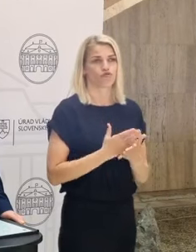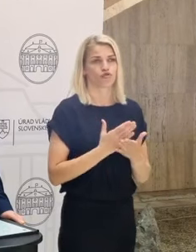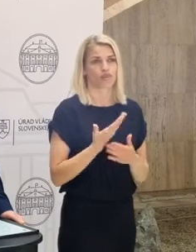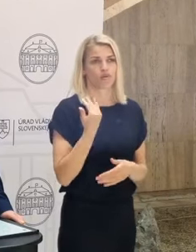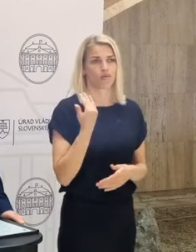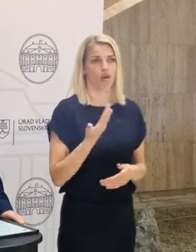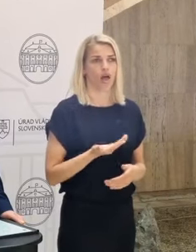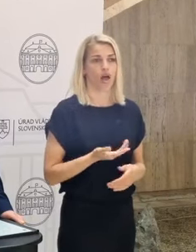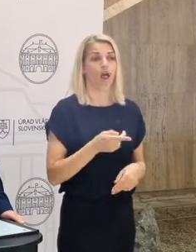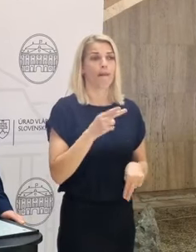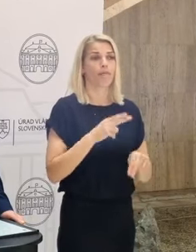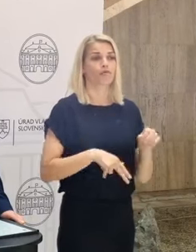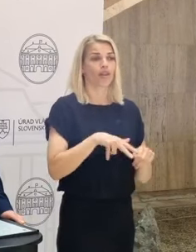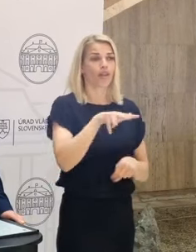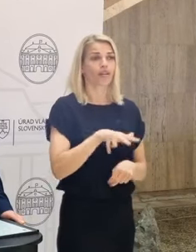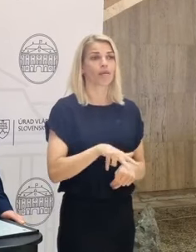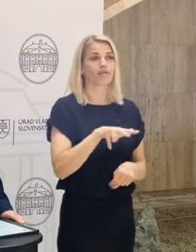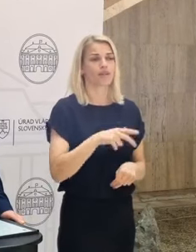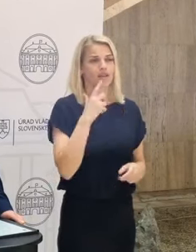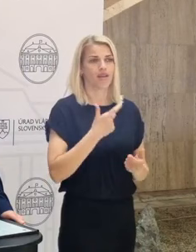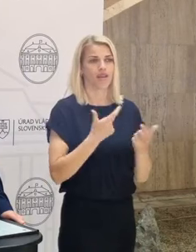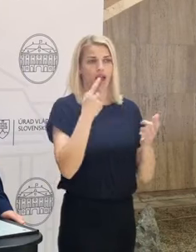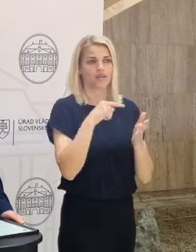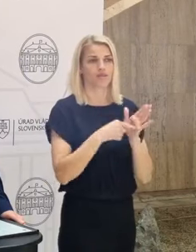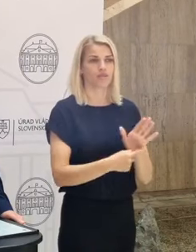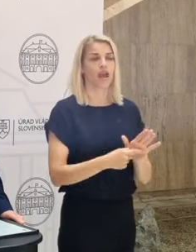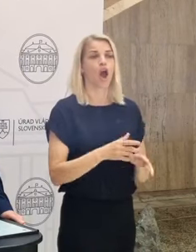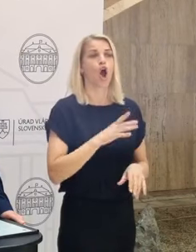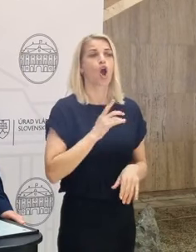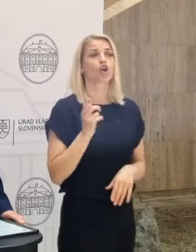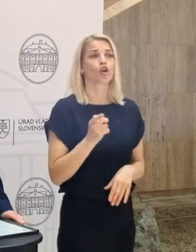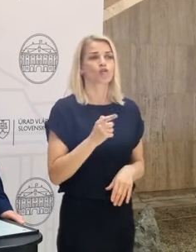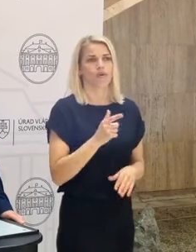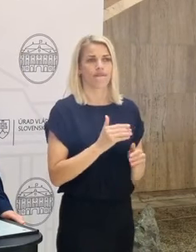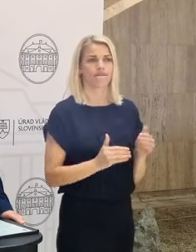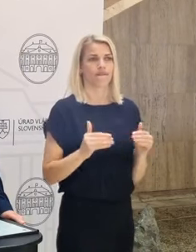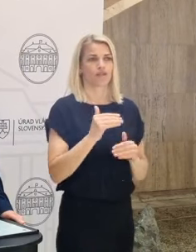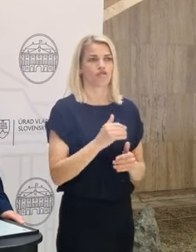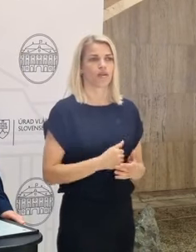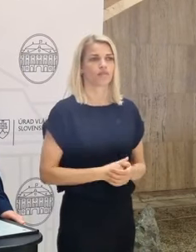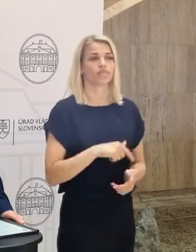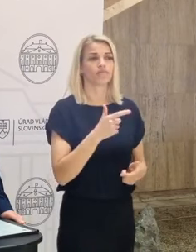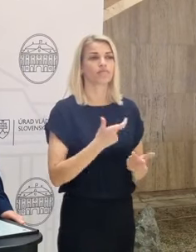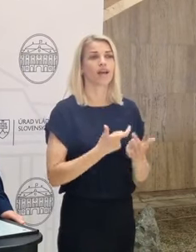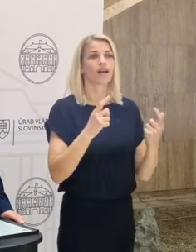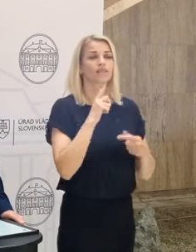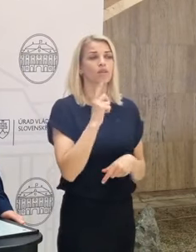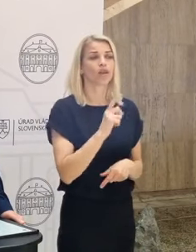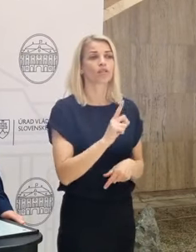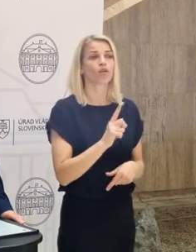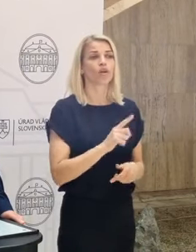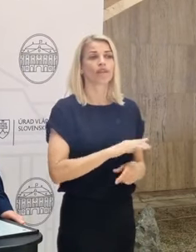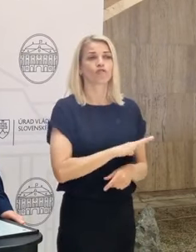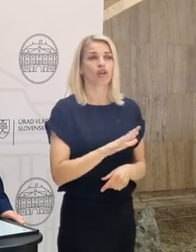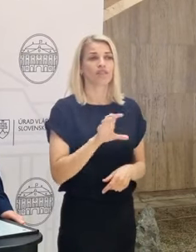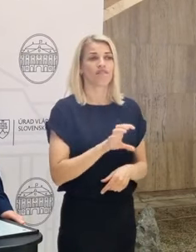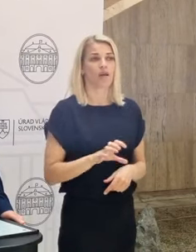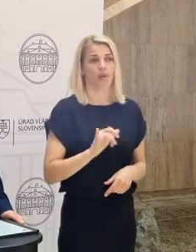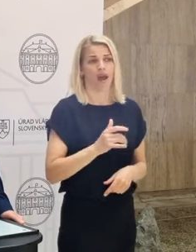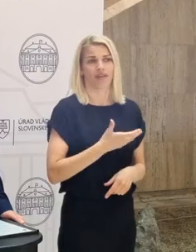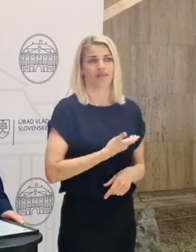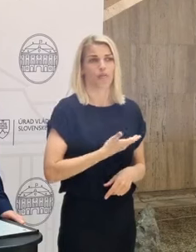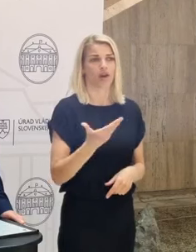bola, ale posledné tri mesiace jasne ukázali, že tá hrozba je o mnoho väčšia. Takže toto bol jasný odkaz, ktorému všetci v Európe, ale vôbec v